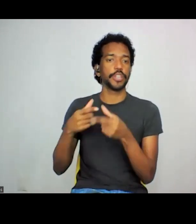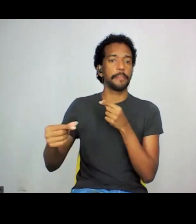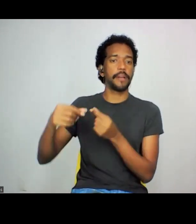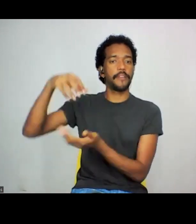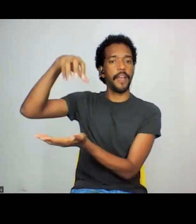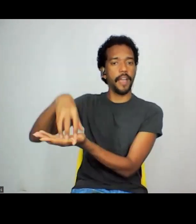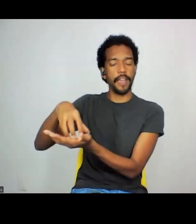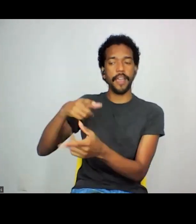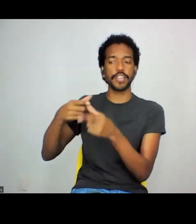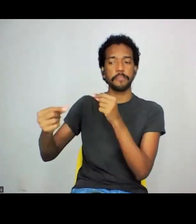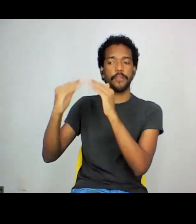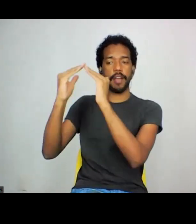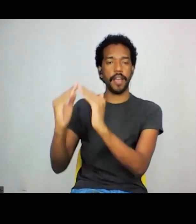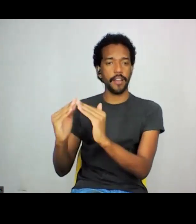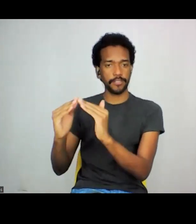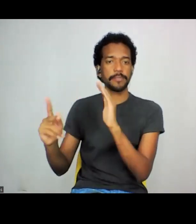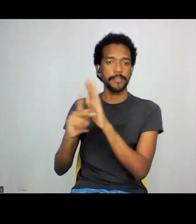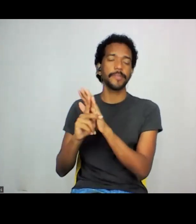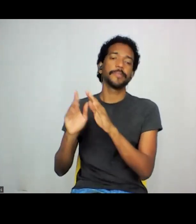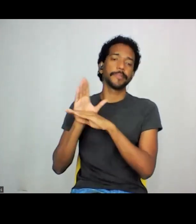patrocinadas pelo Japão,